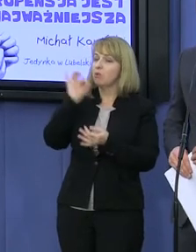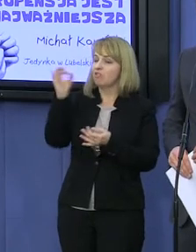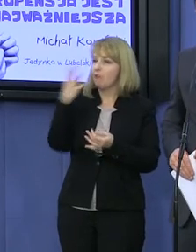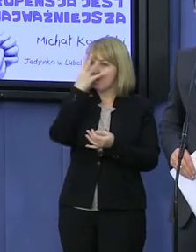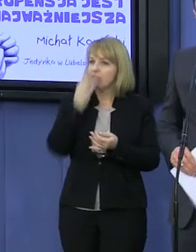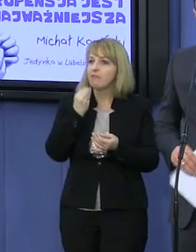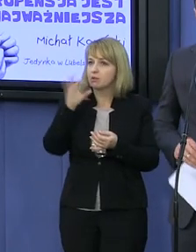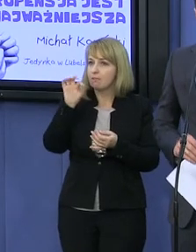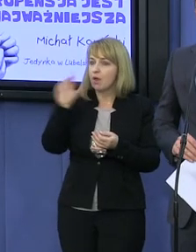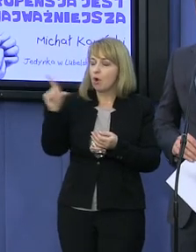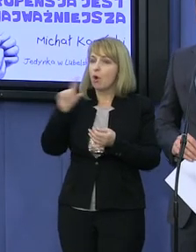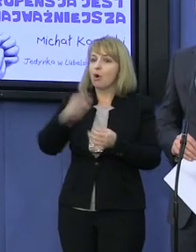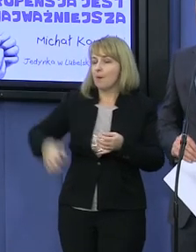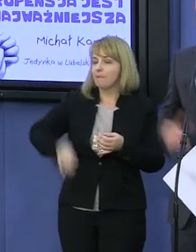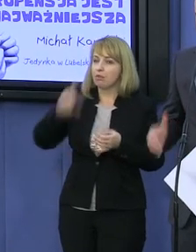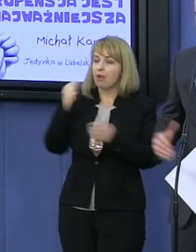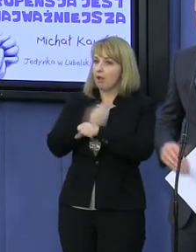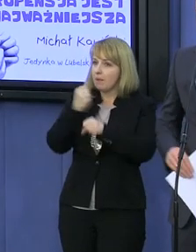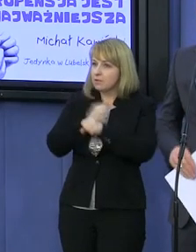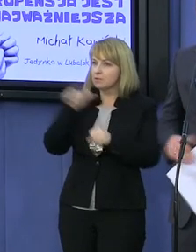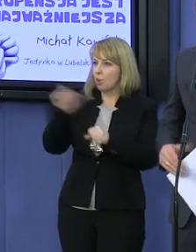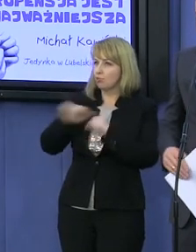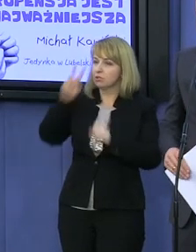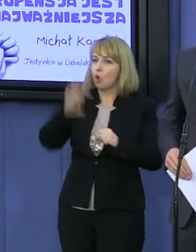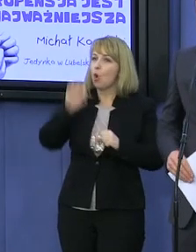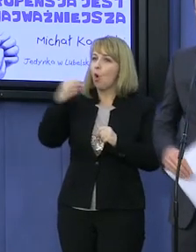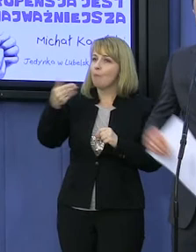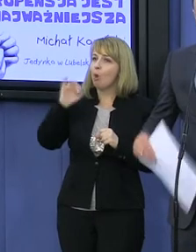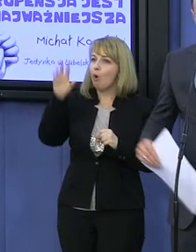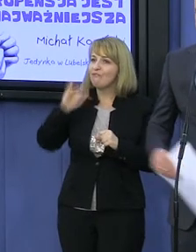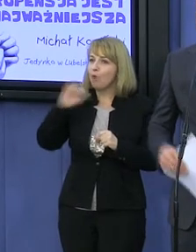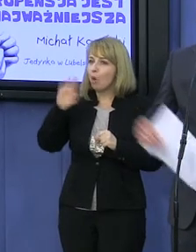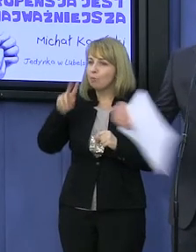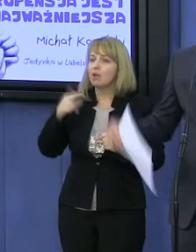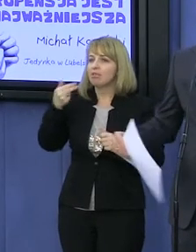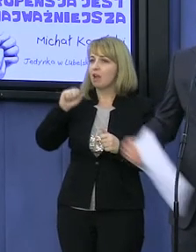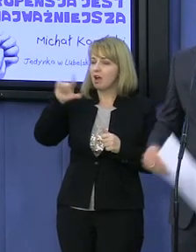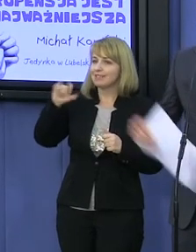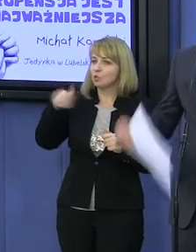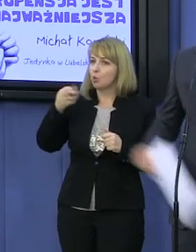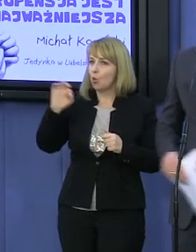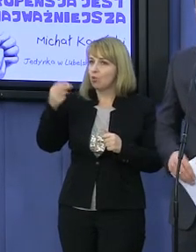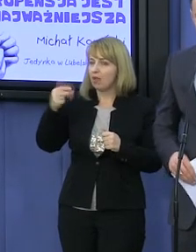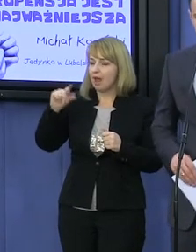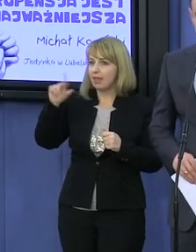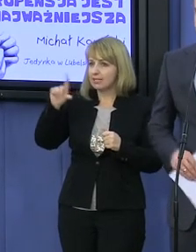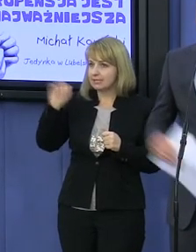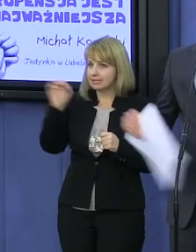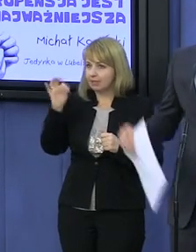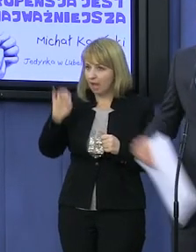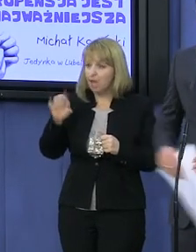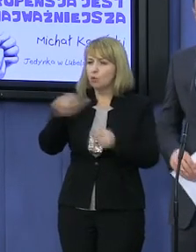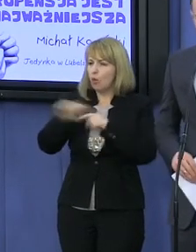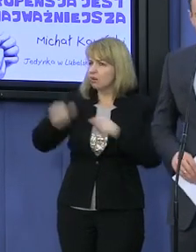Platformy Obywatelskiej, czyli Michała Kamińskiego, homofoba, nacjonalistę, to tak naprawdę ten popis już się rodzi od dawna,